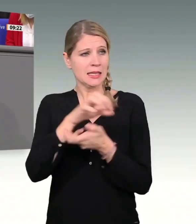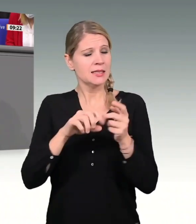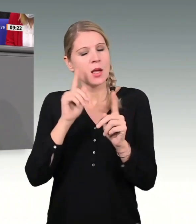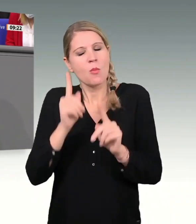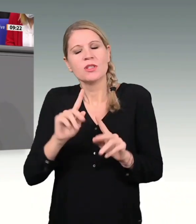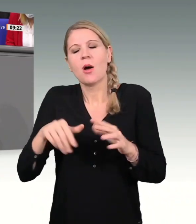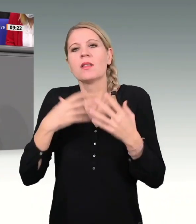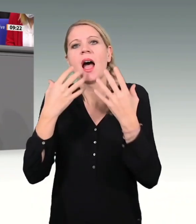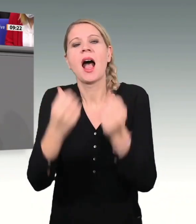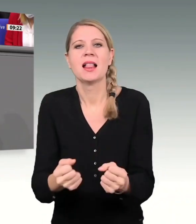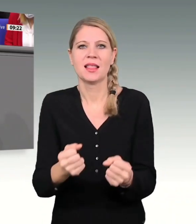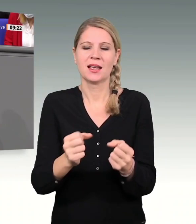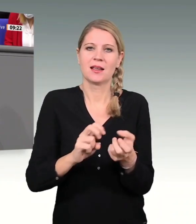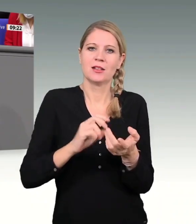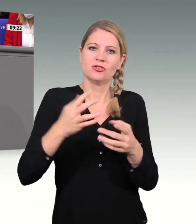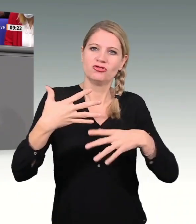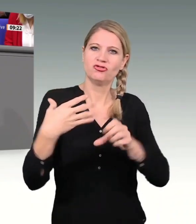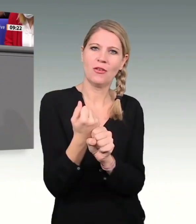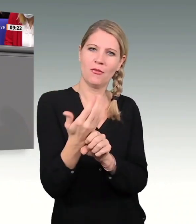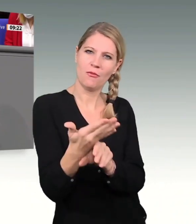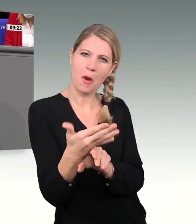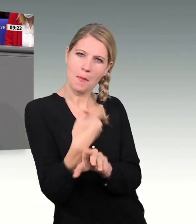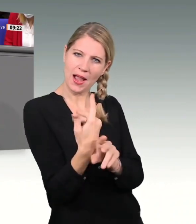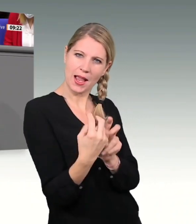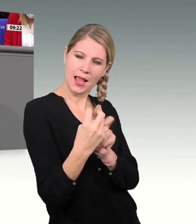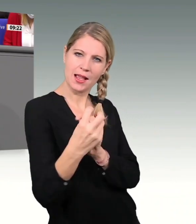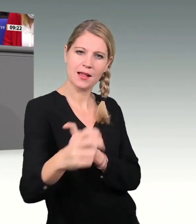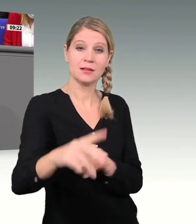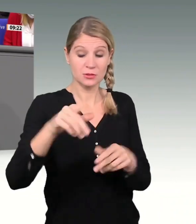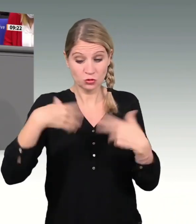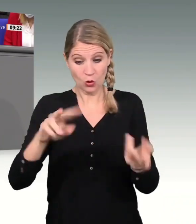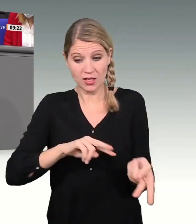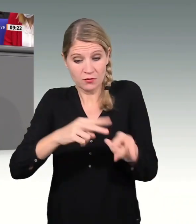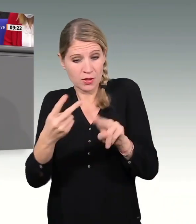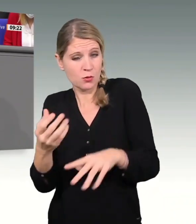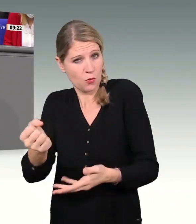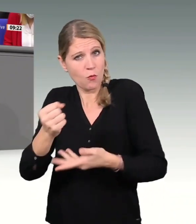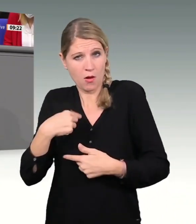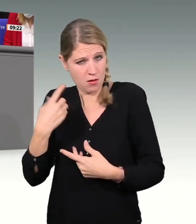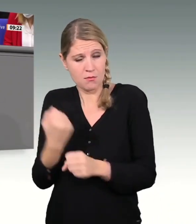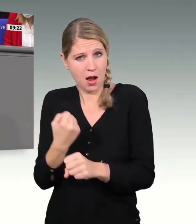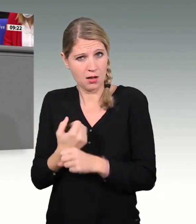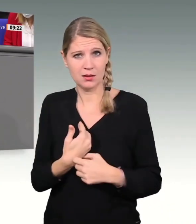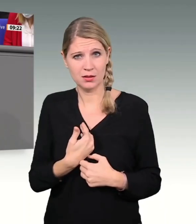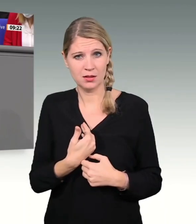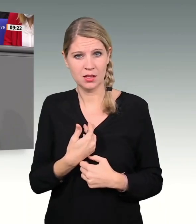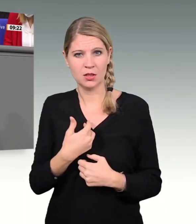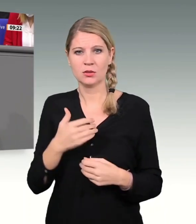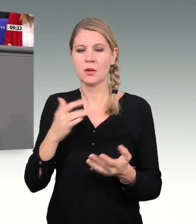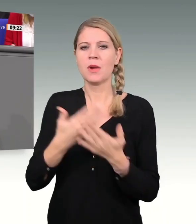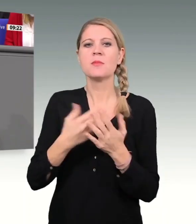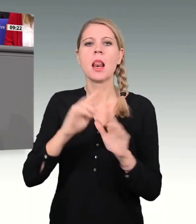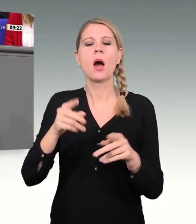verlassen. Und das machen wir mit diesem Klima und Transformationsfonds. Und weil wir uns auch sehr intensiv mit dem Urteil in Hessen des